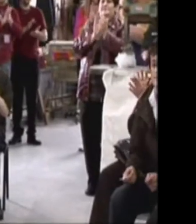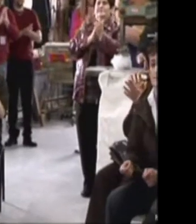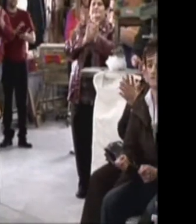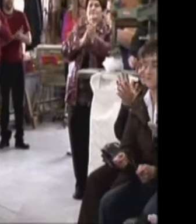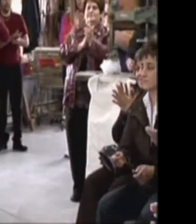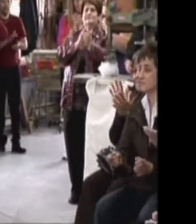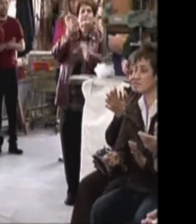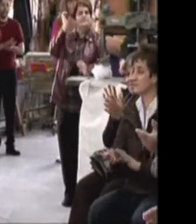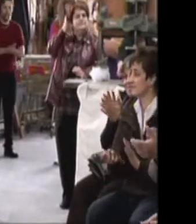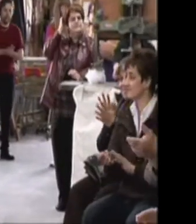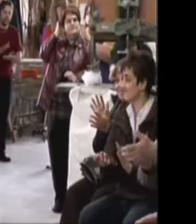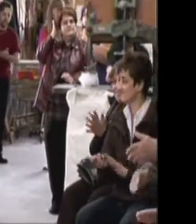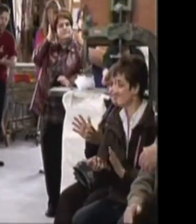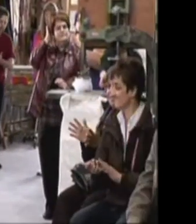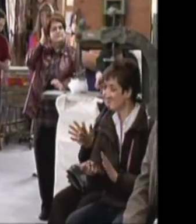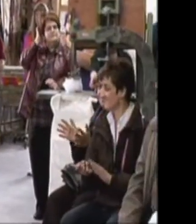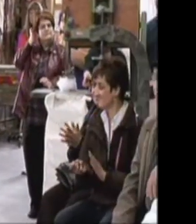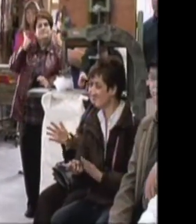Applaudissements